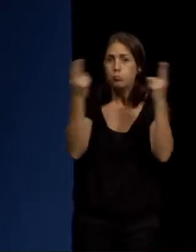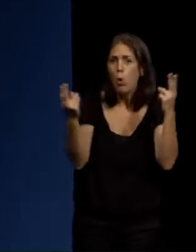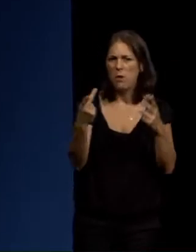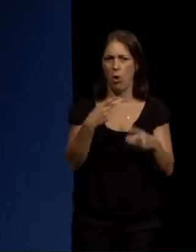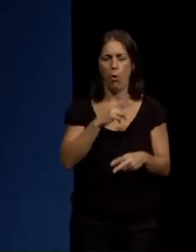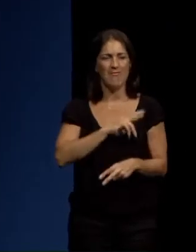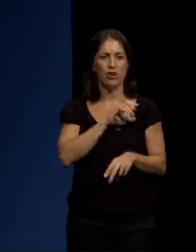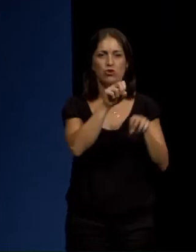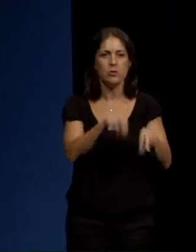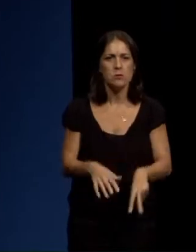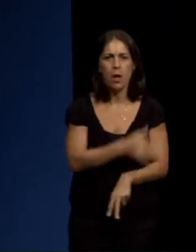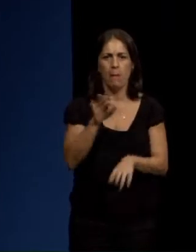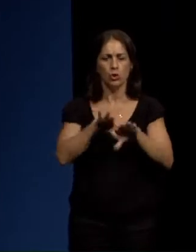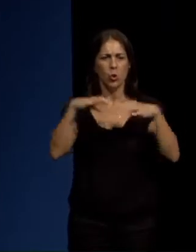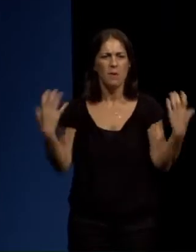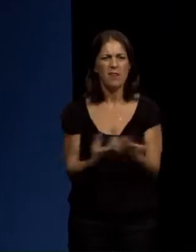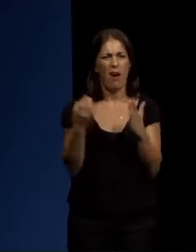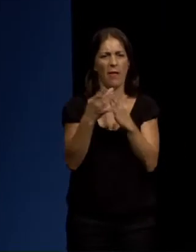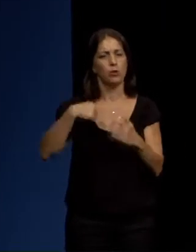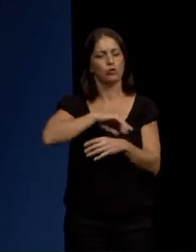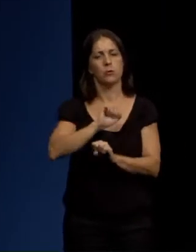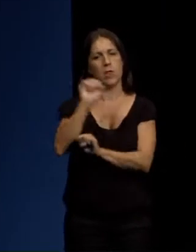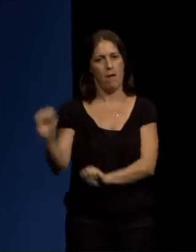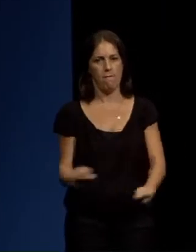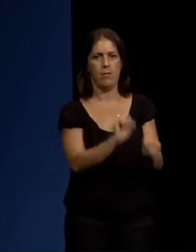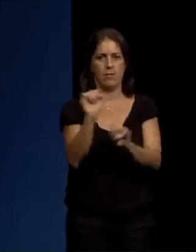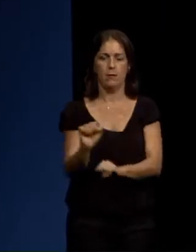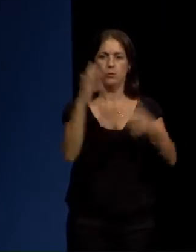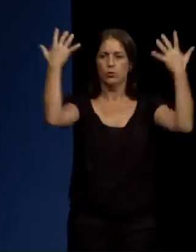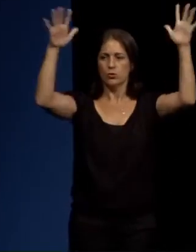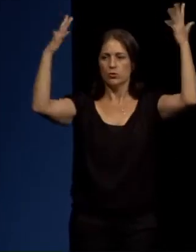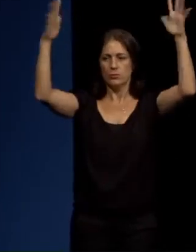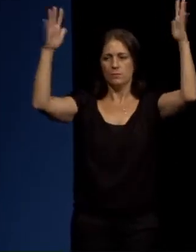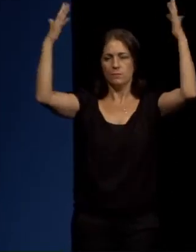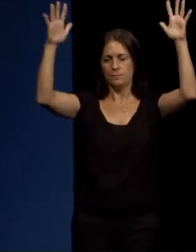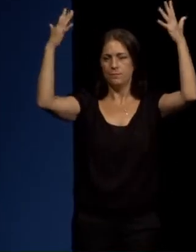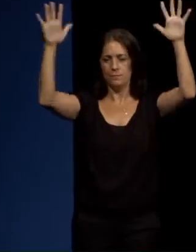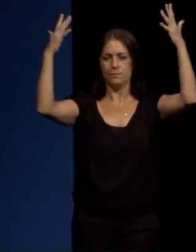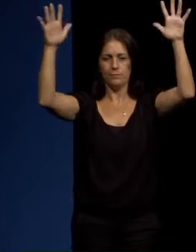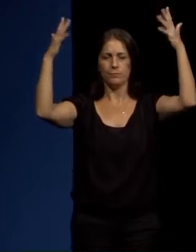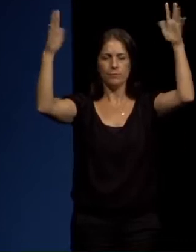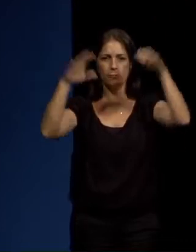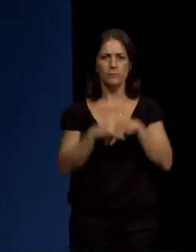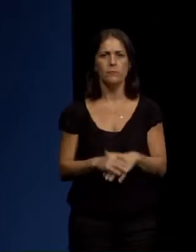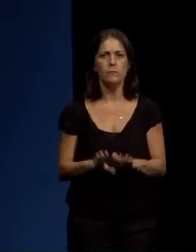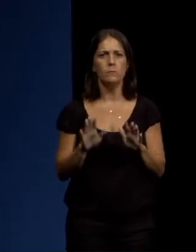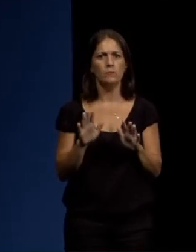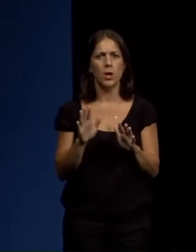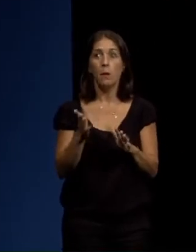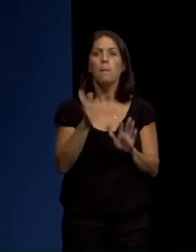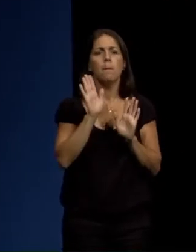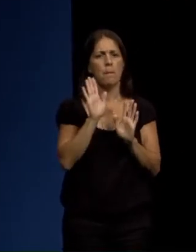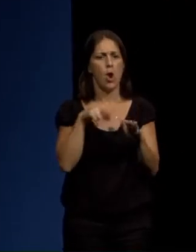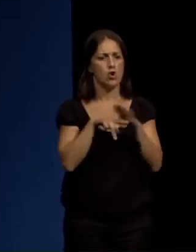gratuito, universal, de calidade, coa suficiente dotación de